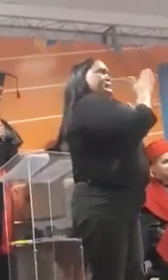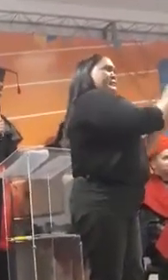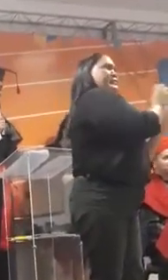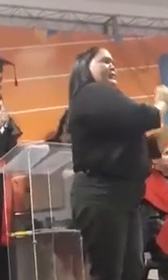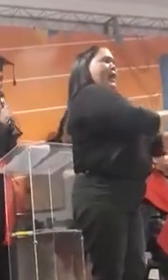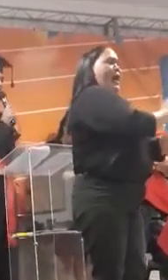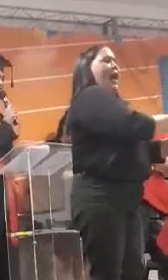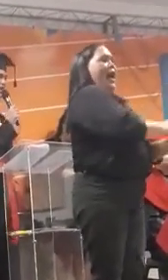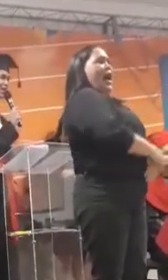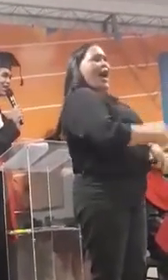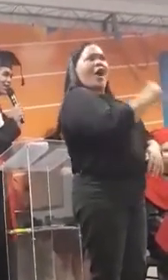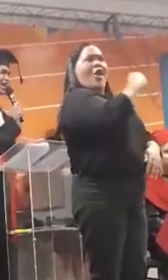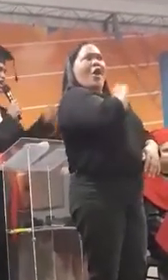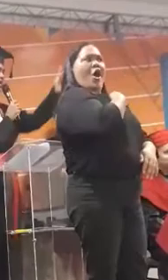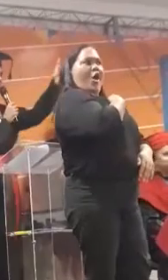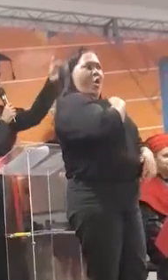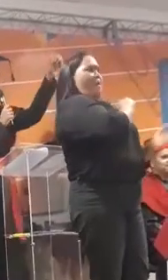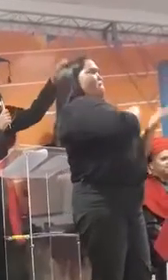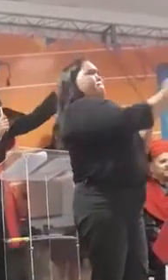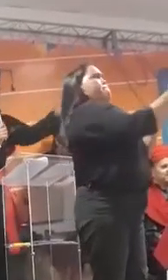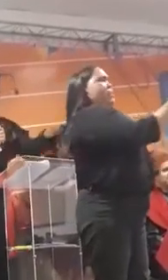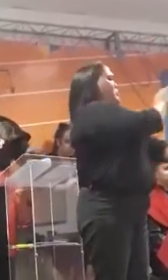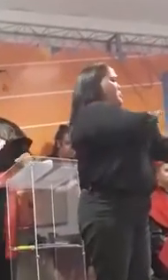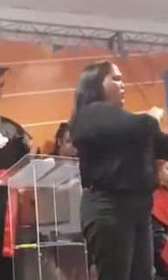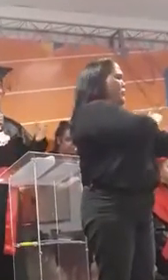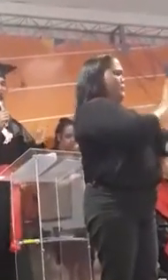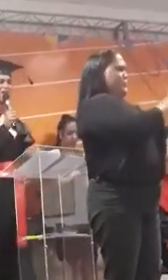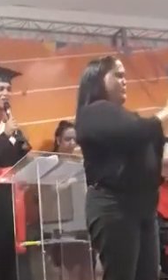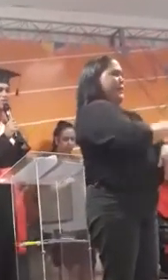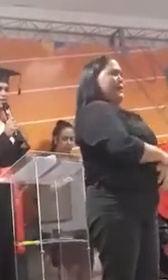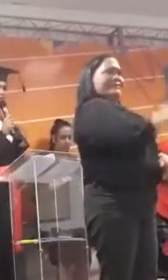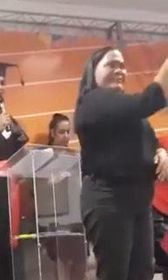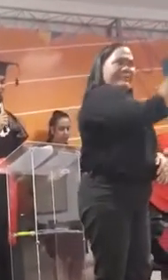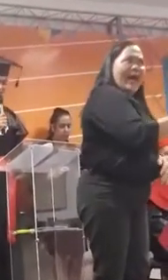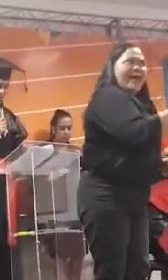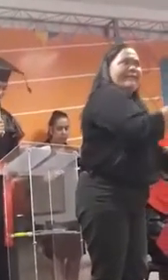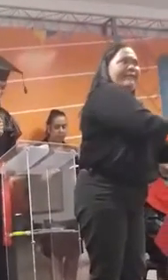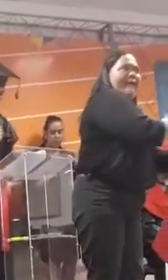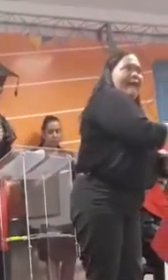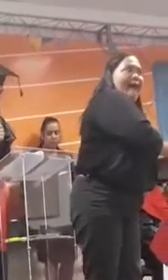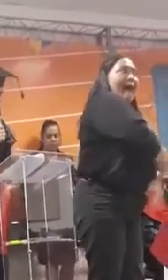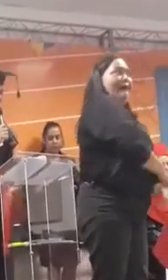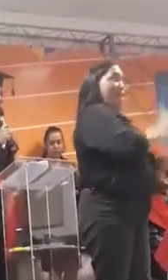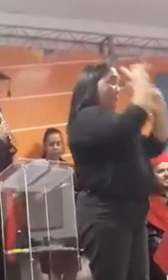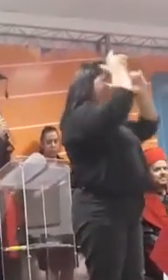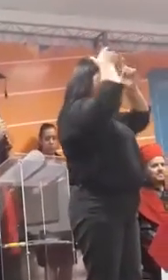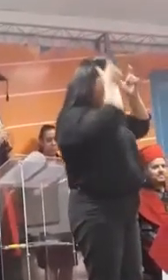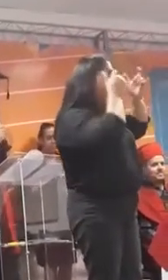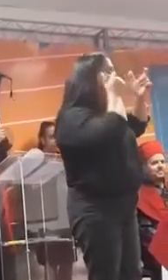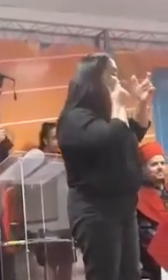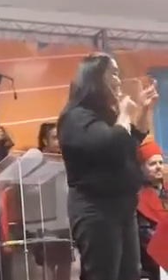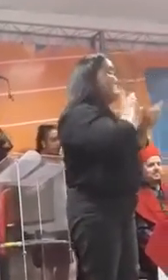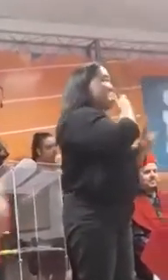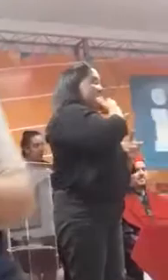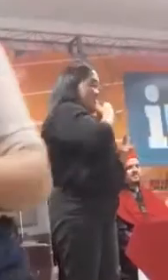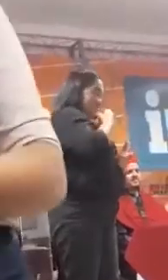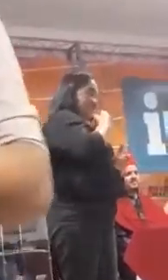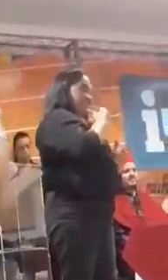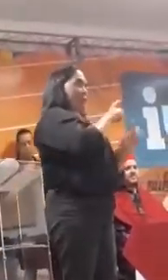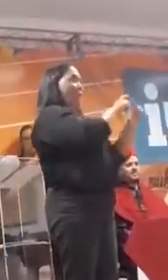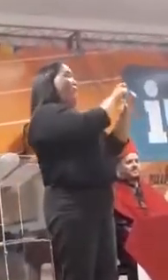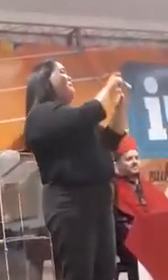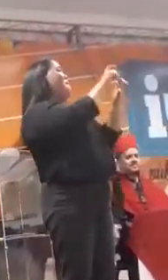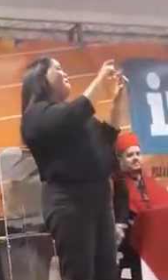Eu não faço ninguém no conselho, certo? Errado! Príncipes e princesas! Essas frases vão ficar